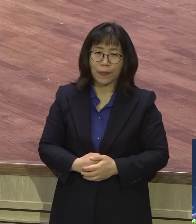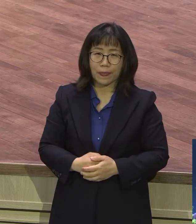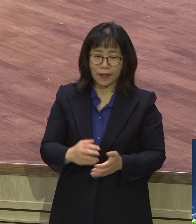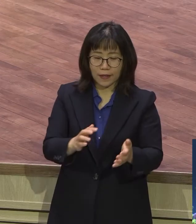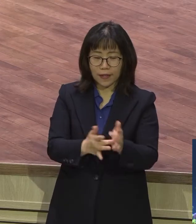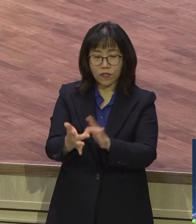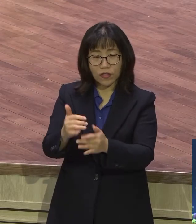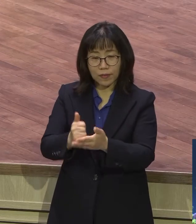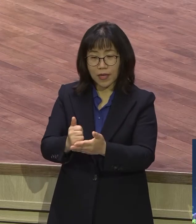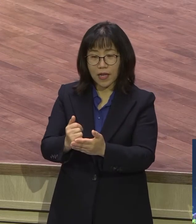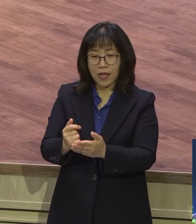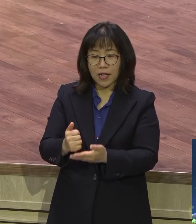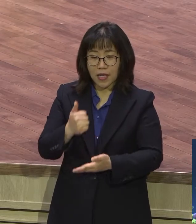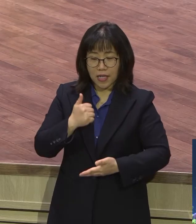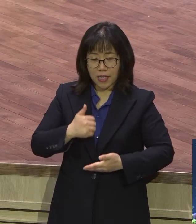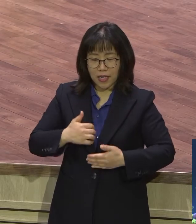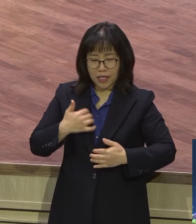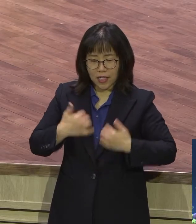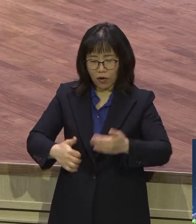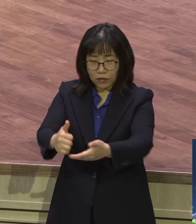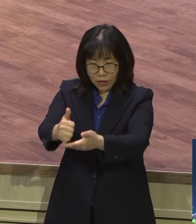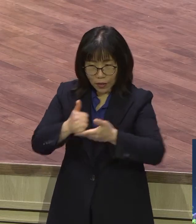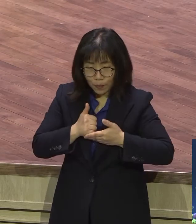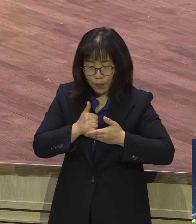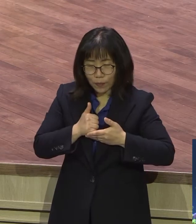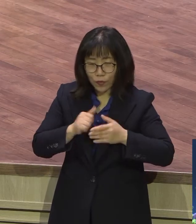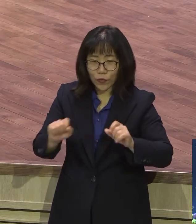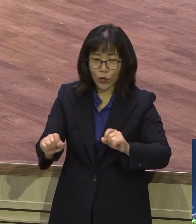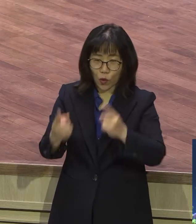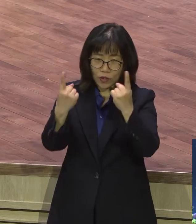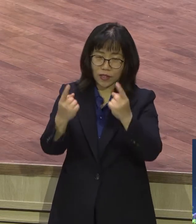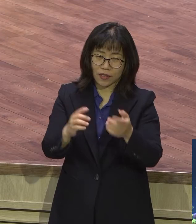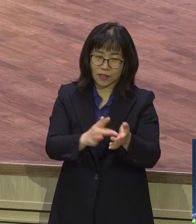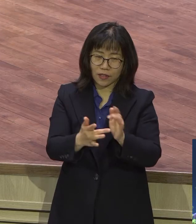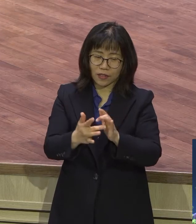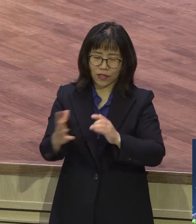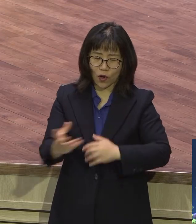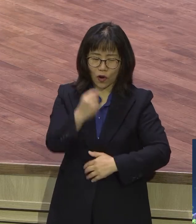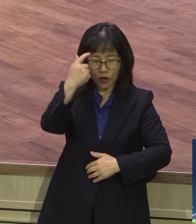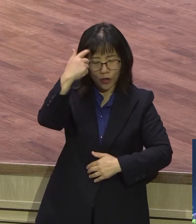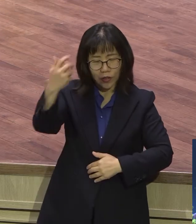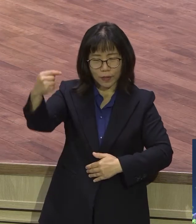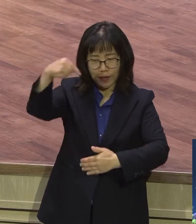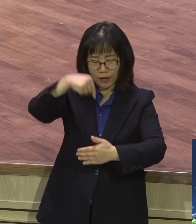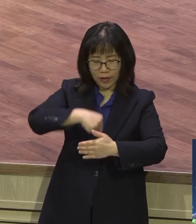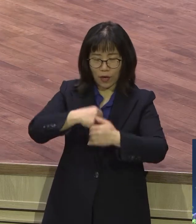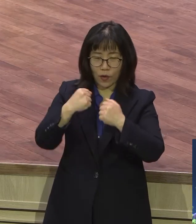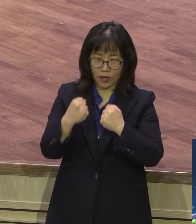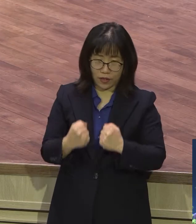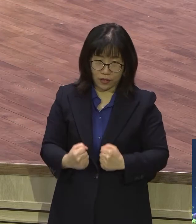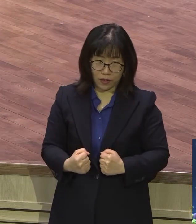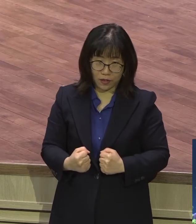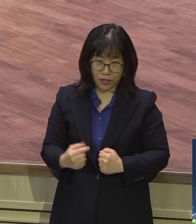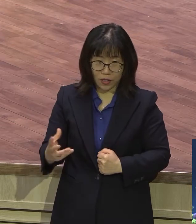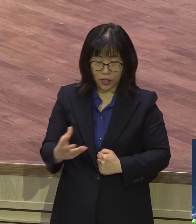순간에 소신자라도 예수 그리스도를 영접하는 순간에 성령이 내주어 계십니다. 그런데 성령 충만은